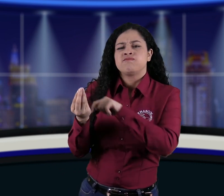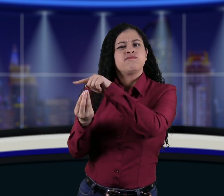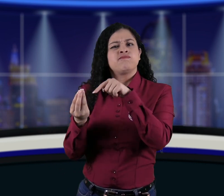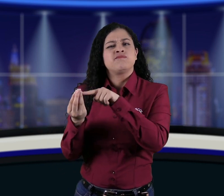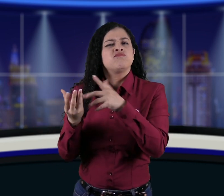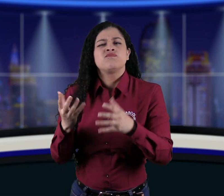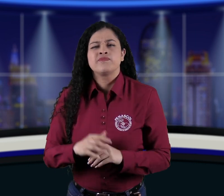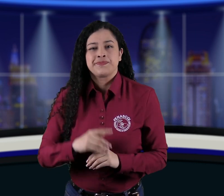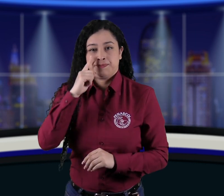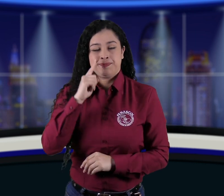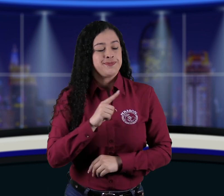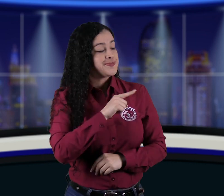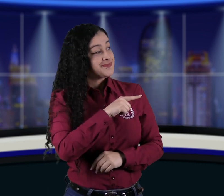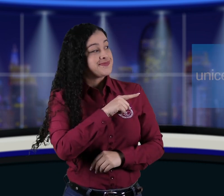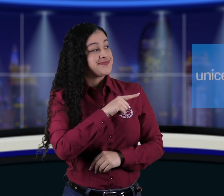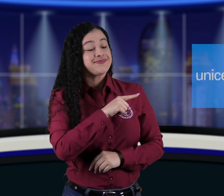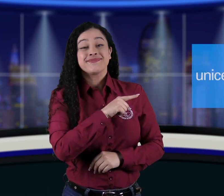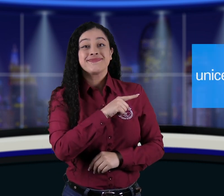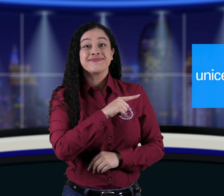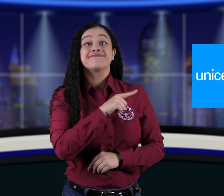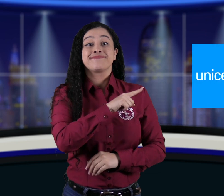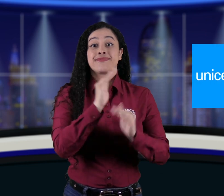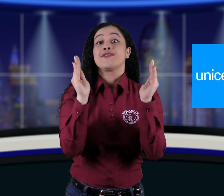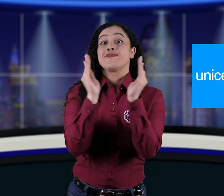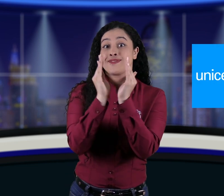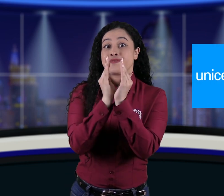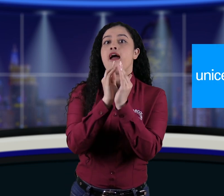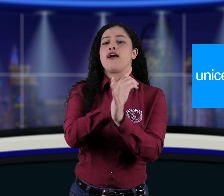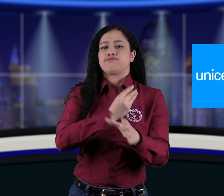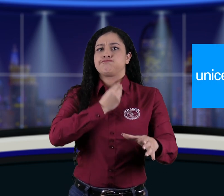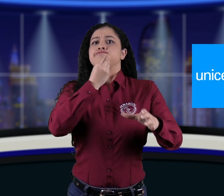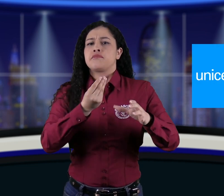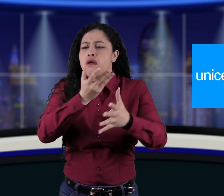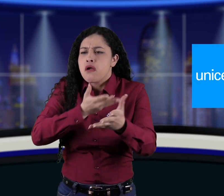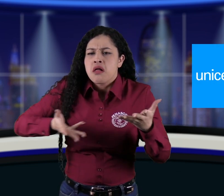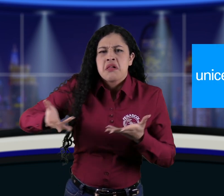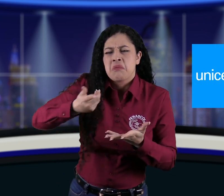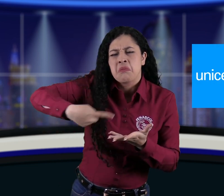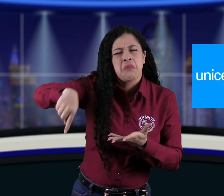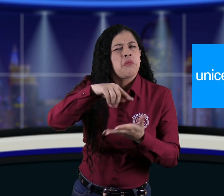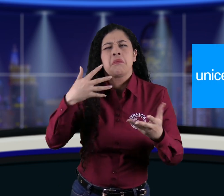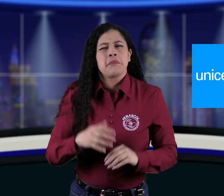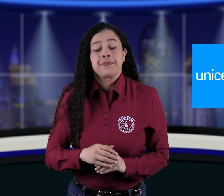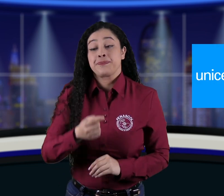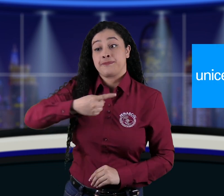En esta reunión, se contó con la participación de, observen aquí, la UNICEF, quienes aportaron a la